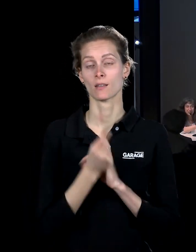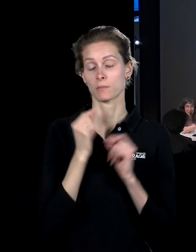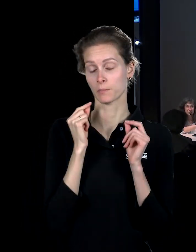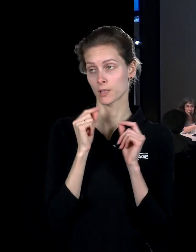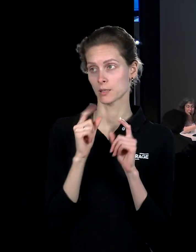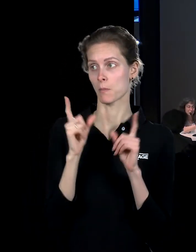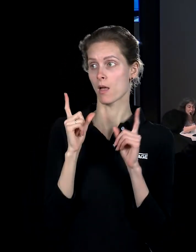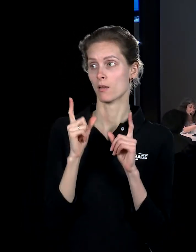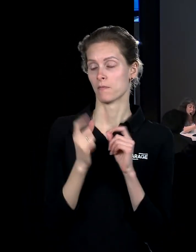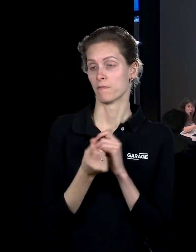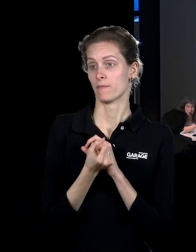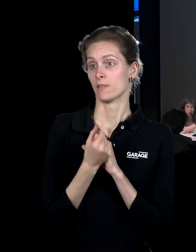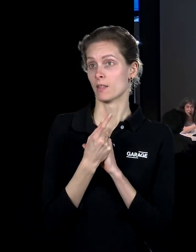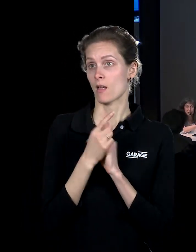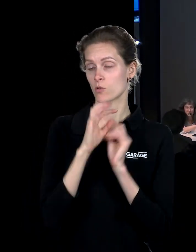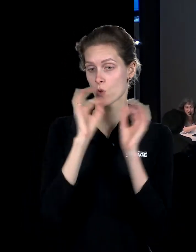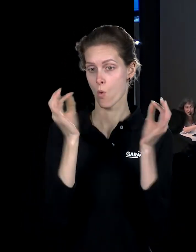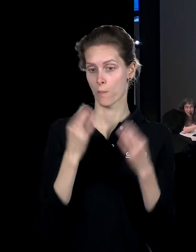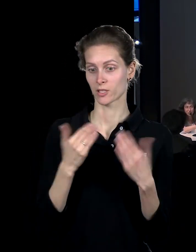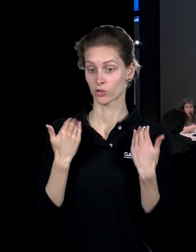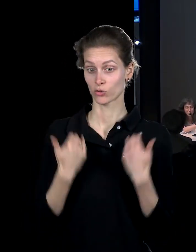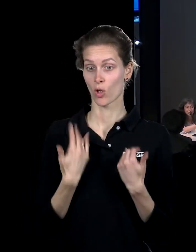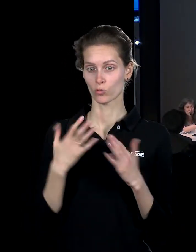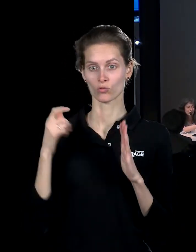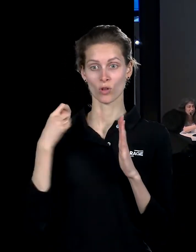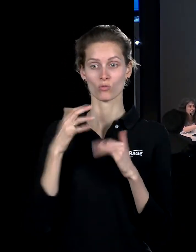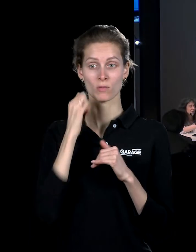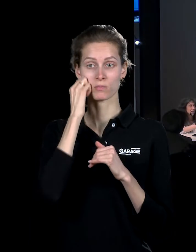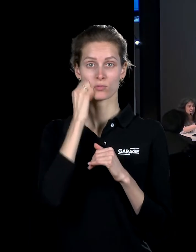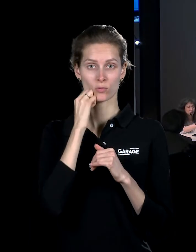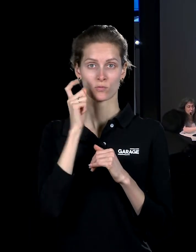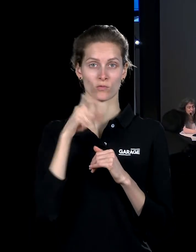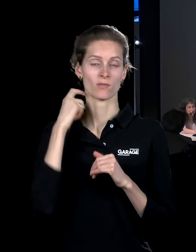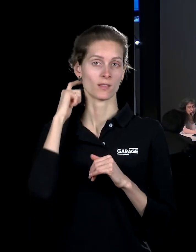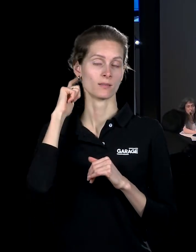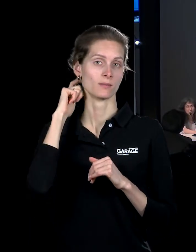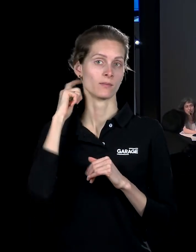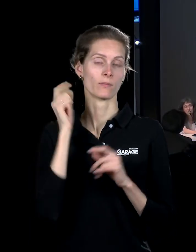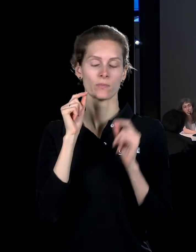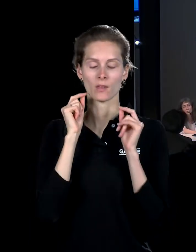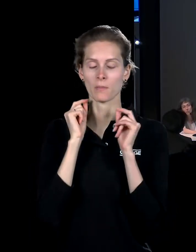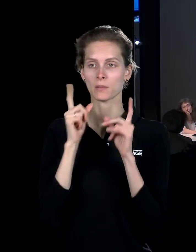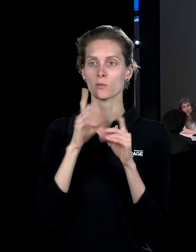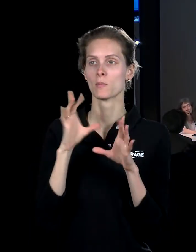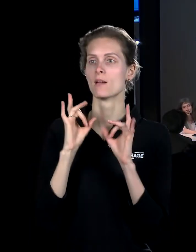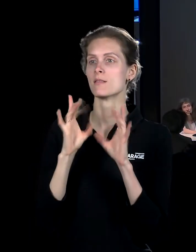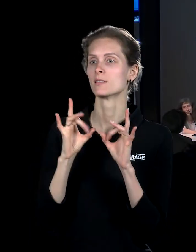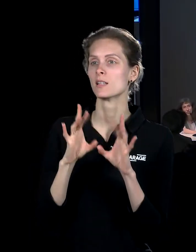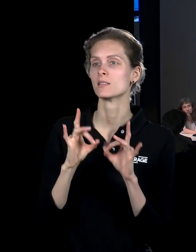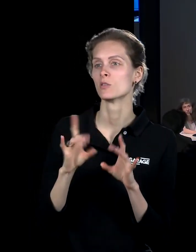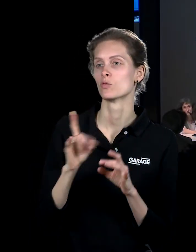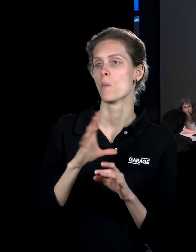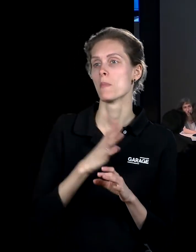просыпается, возникает его образ уже сейчас снятый, уже пожилого человека, который просыпается, чтобы рассказать, что было в 60